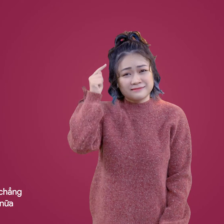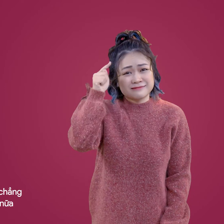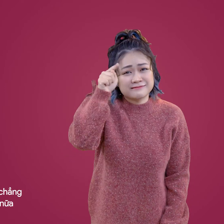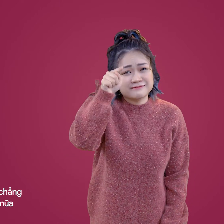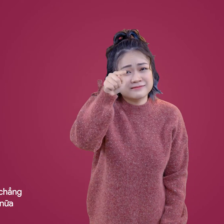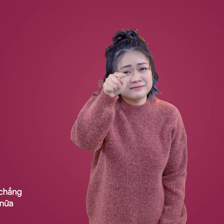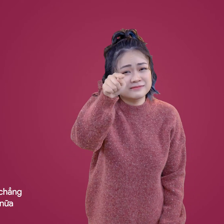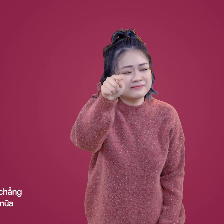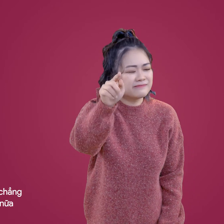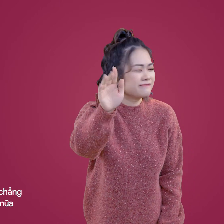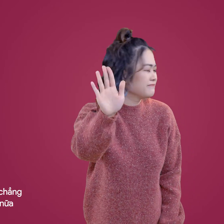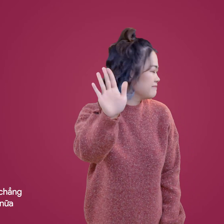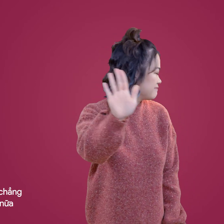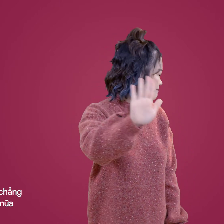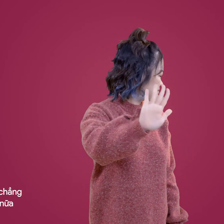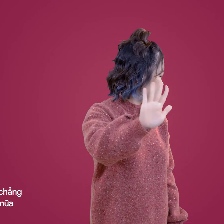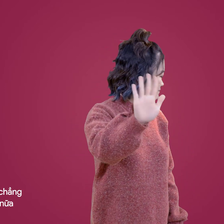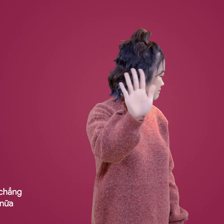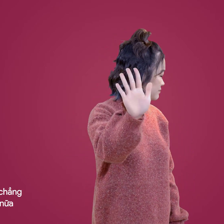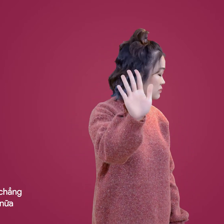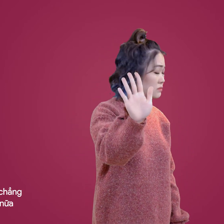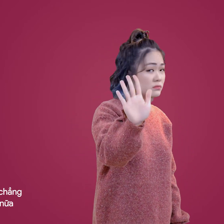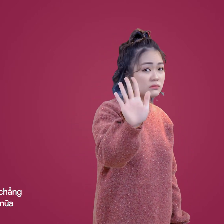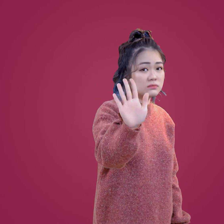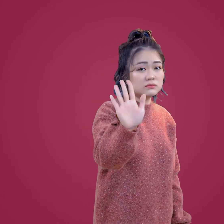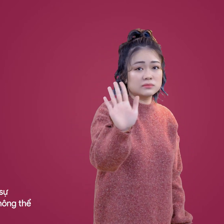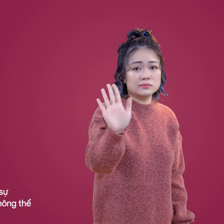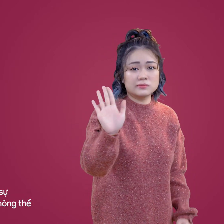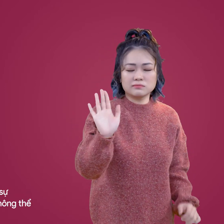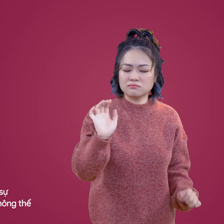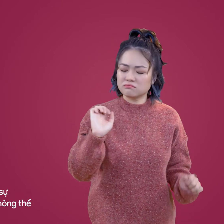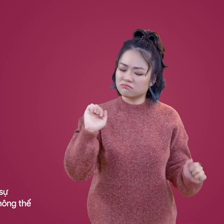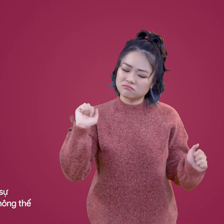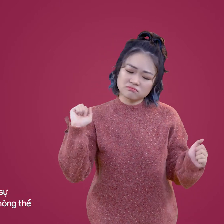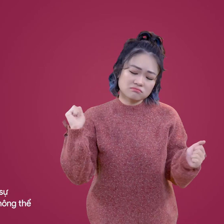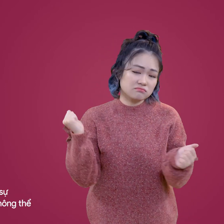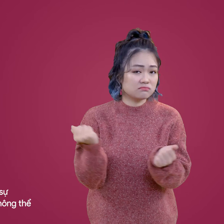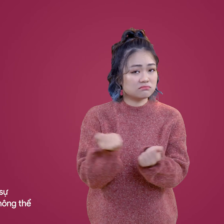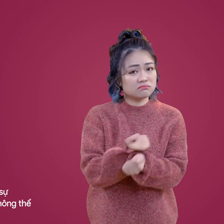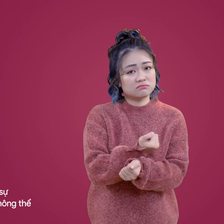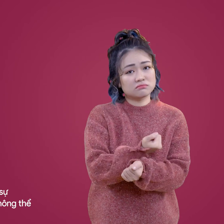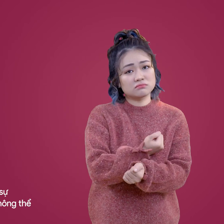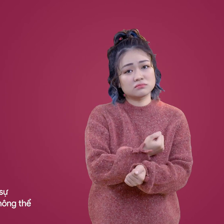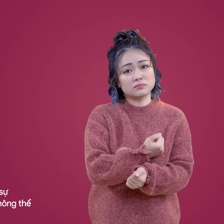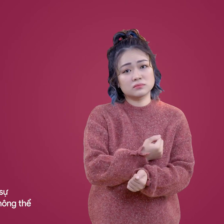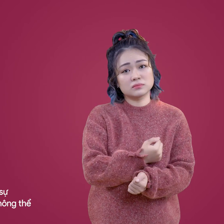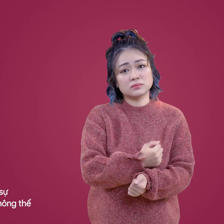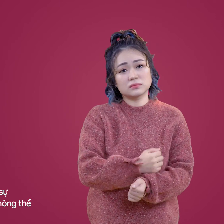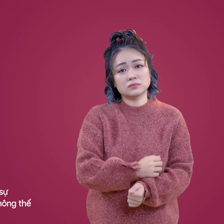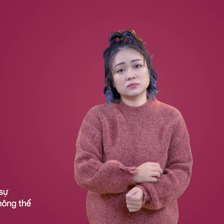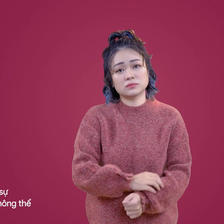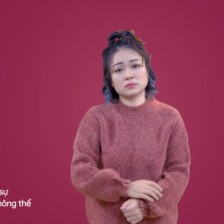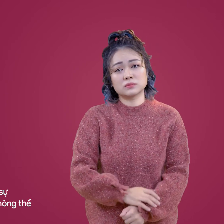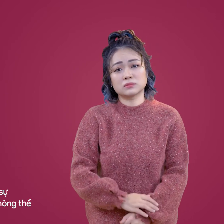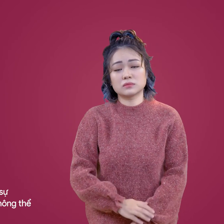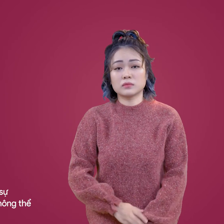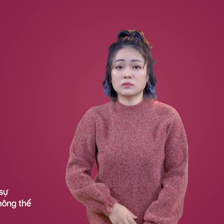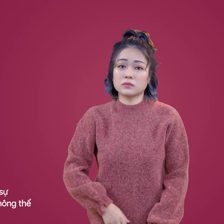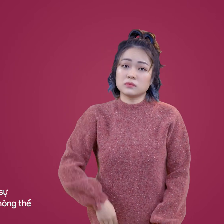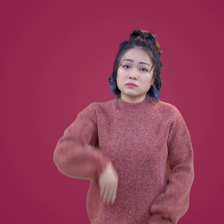말로는 쉬움 다해도 사실 난 아직 널 보내지 못하는데